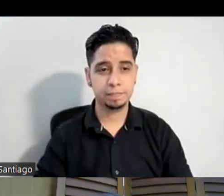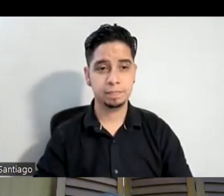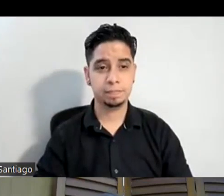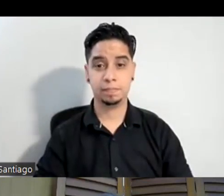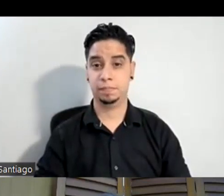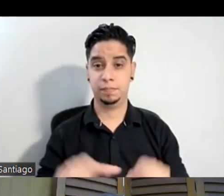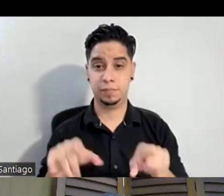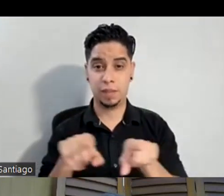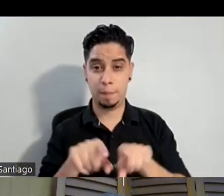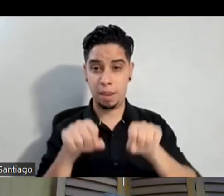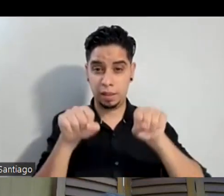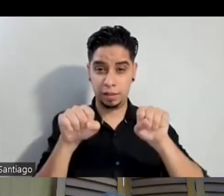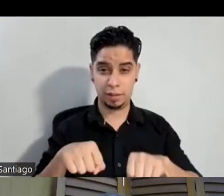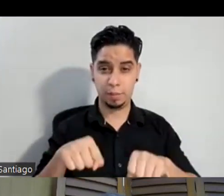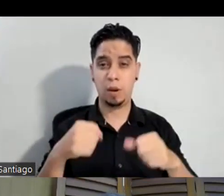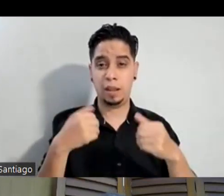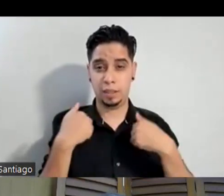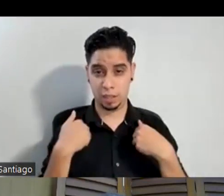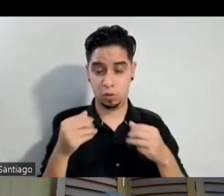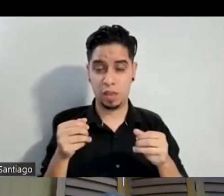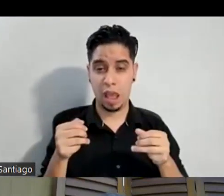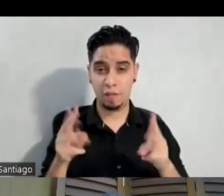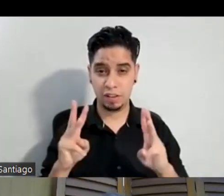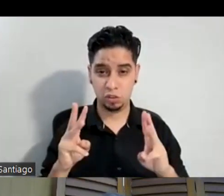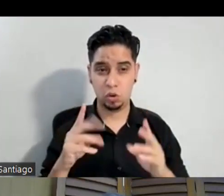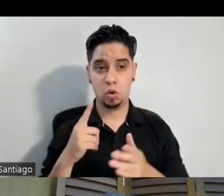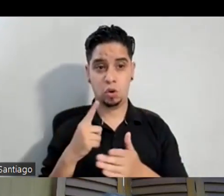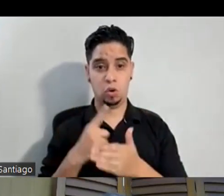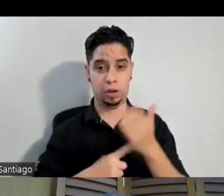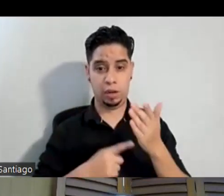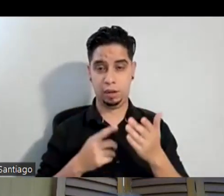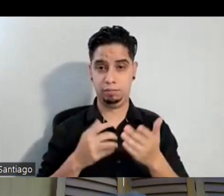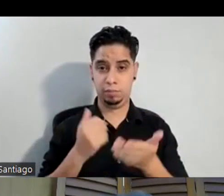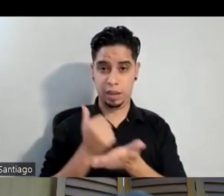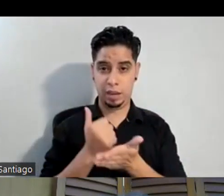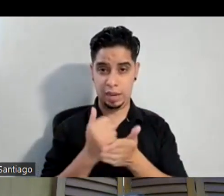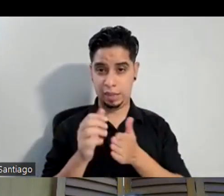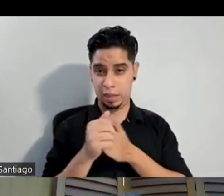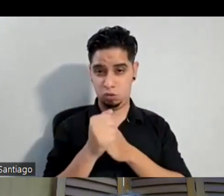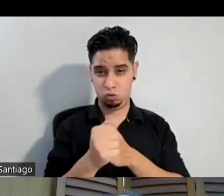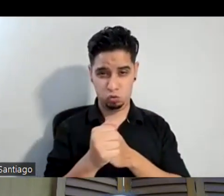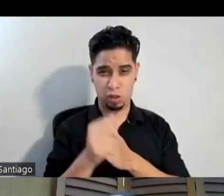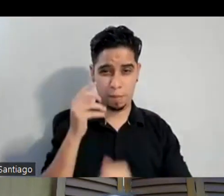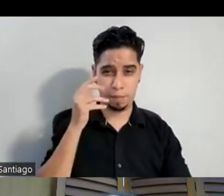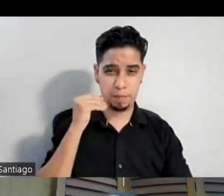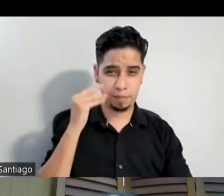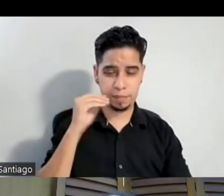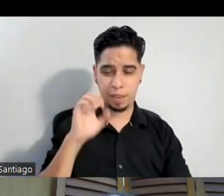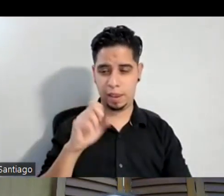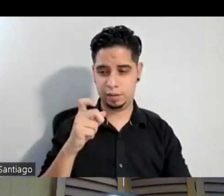una versión verdad que te lleve hacia la experimental que no necesariamente sea época época sino que sea yerma en estos